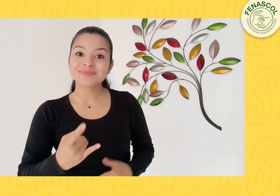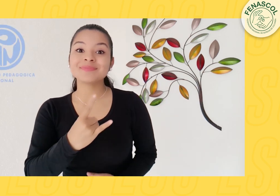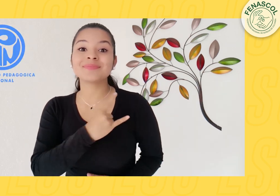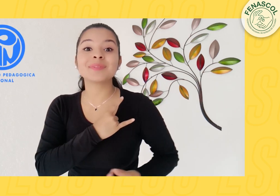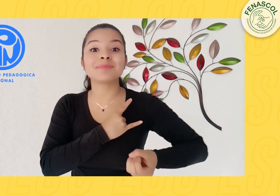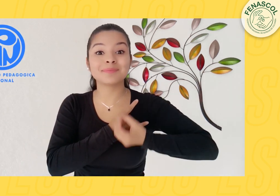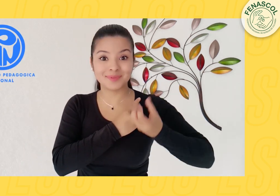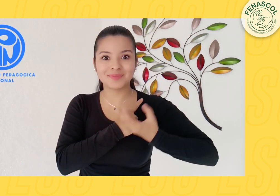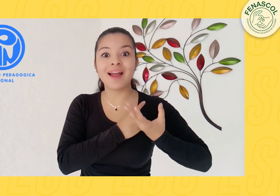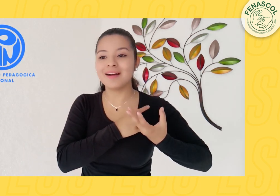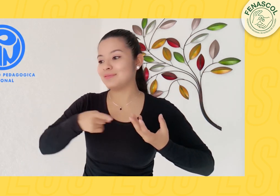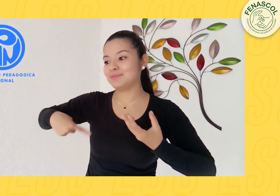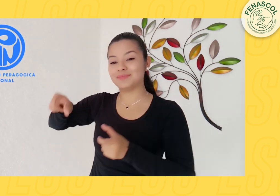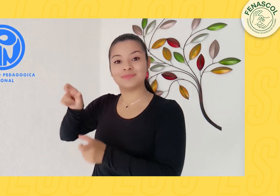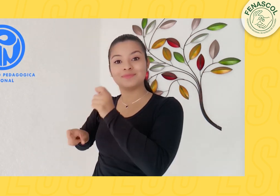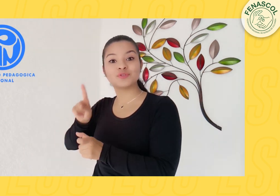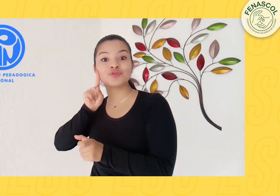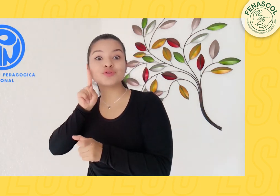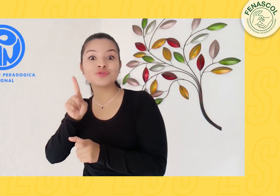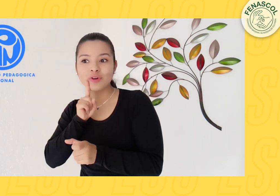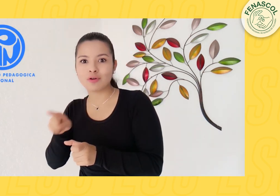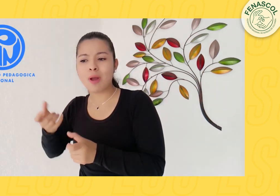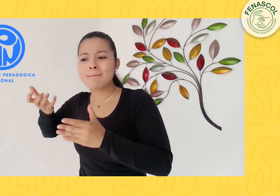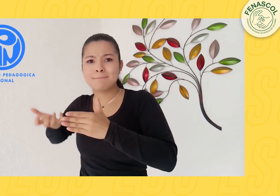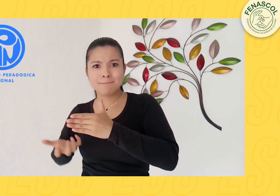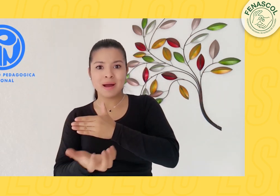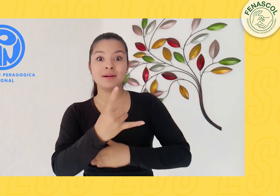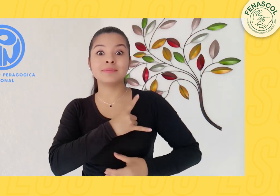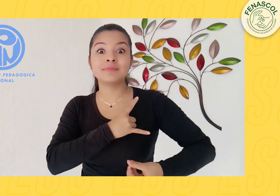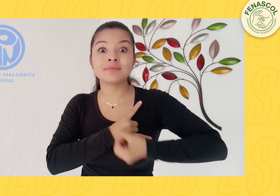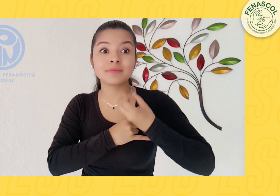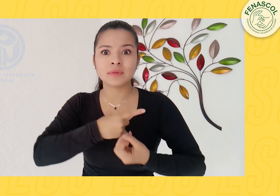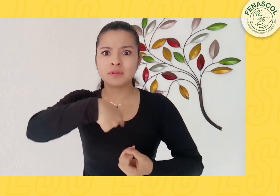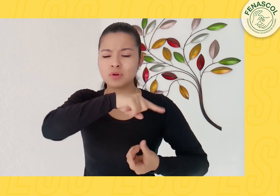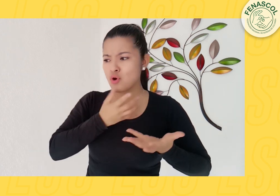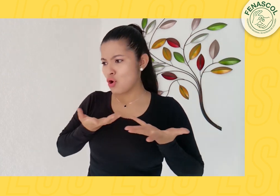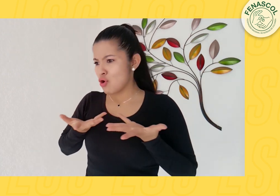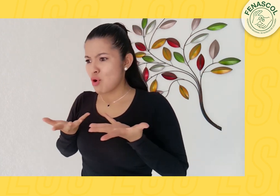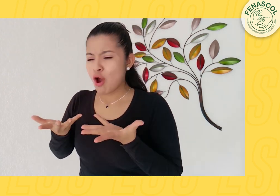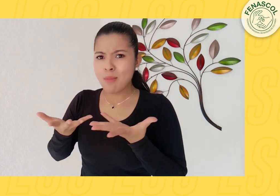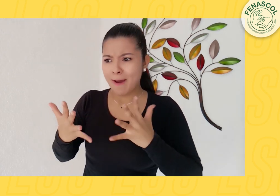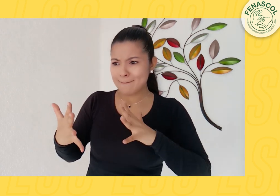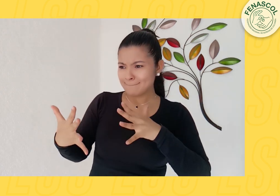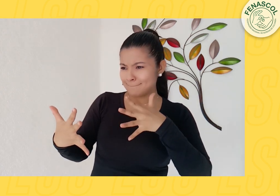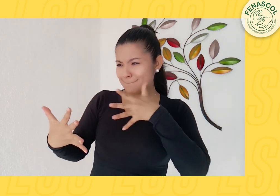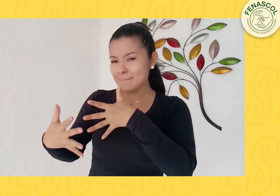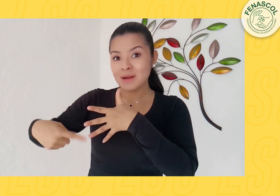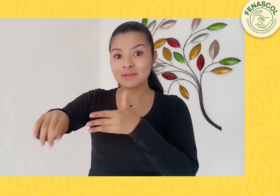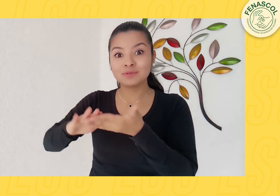La Universidad Pedagógica Nacional nos contará acerca de cómo ha sido el proceso de